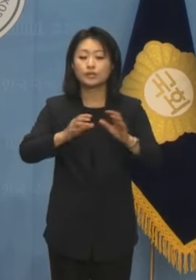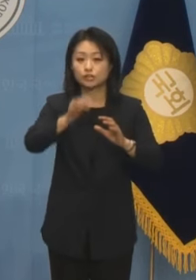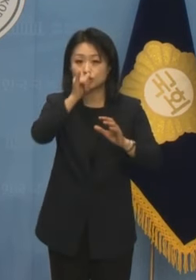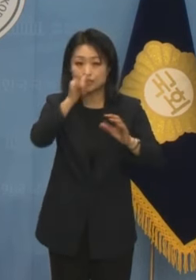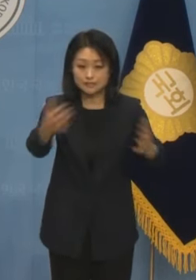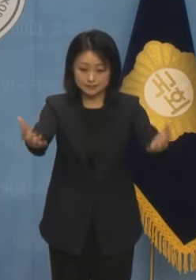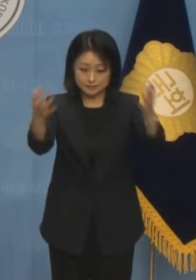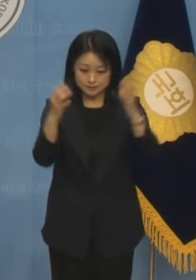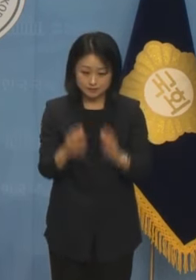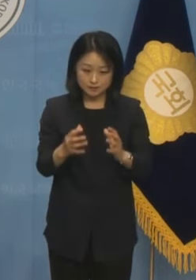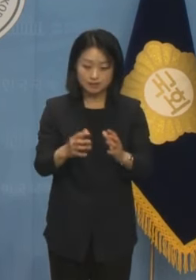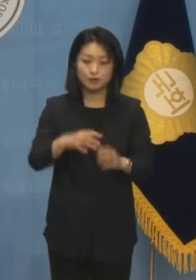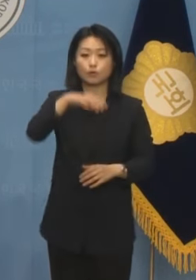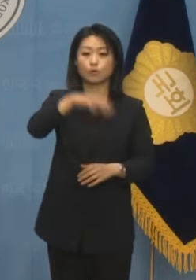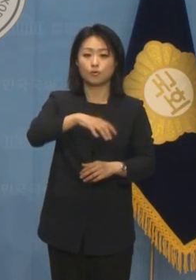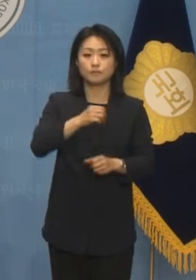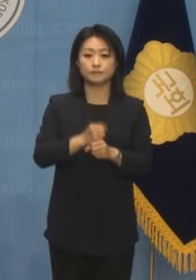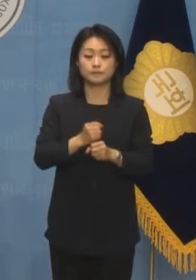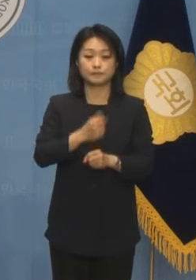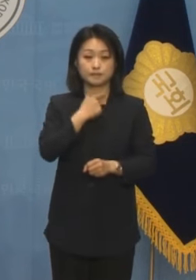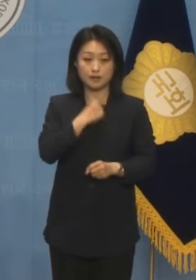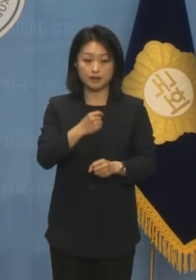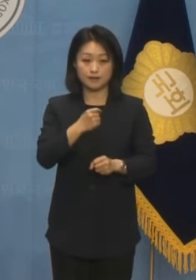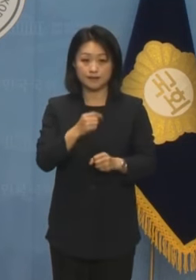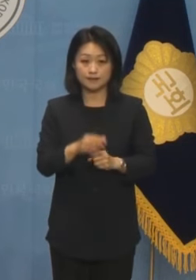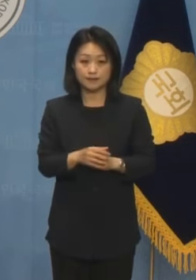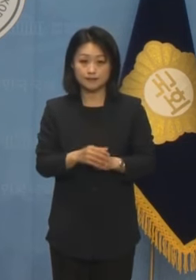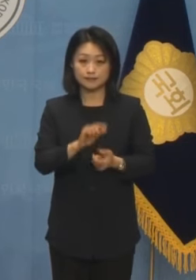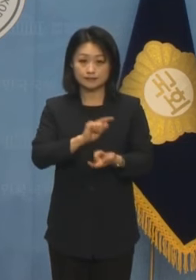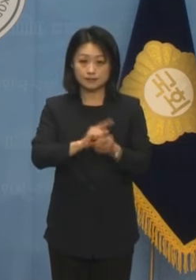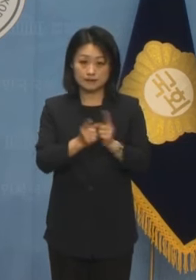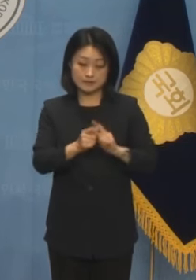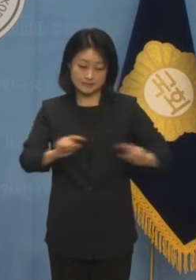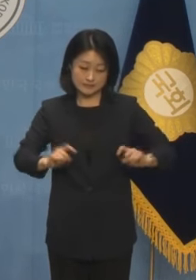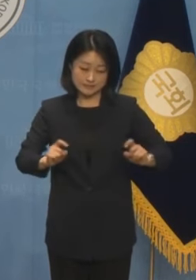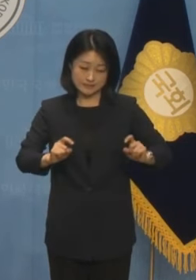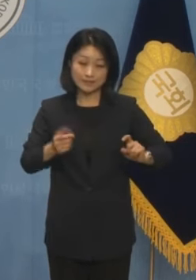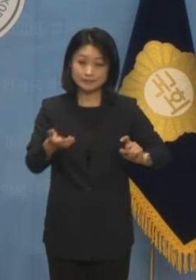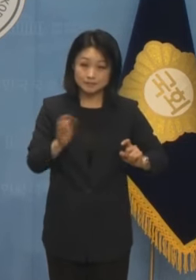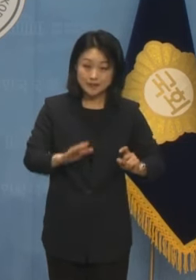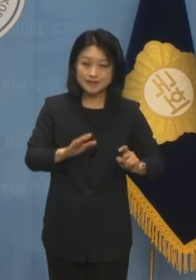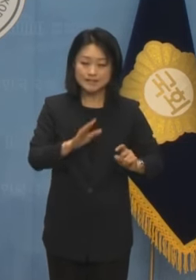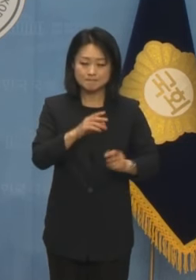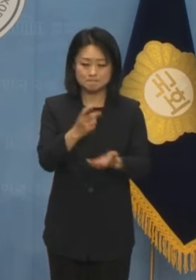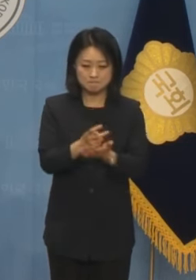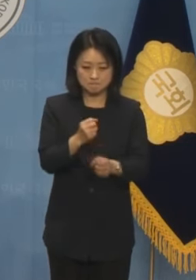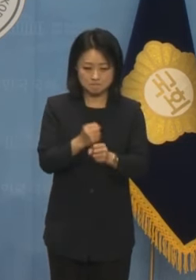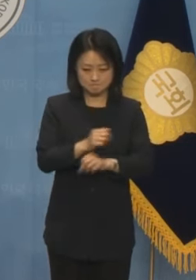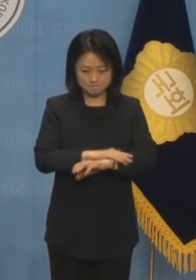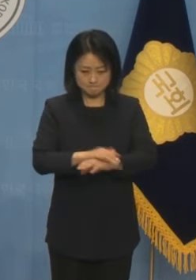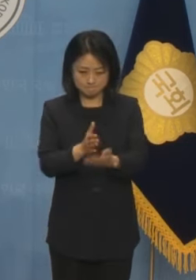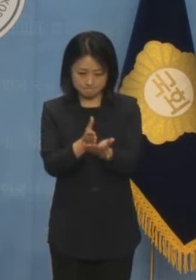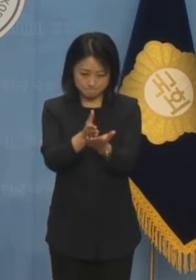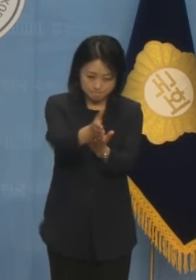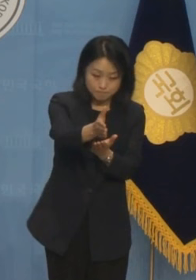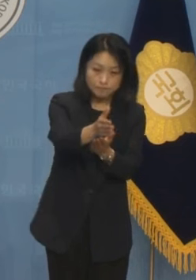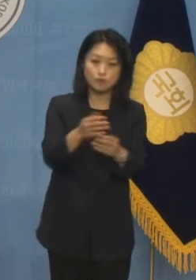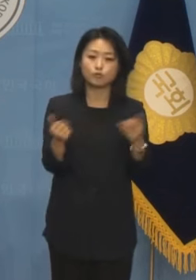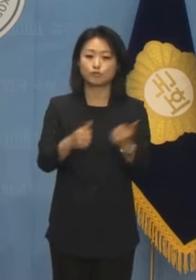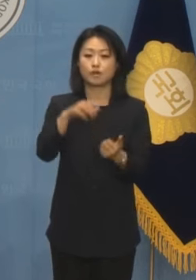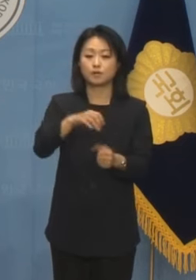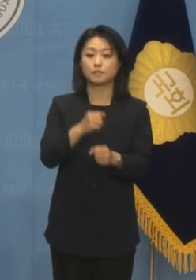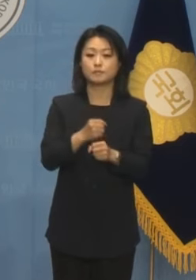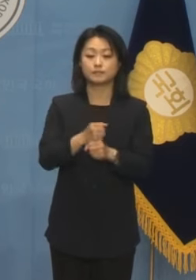장으로 변화시키겠습니다. 싸우는 속에서도 성과를 만들어내는 국회의 길을 열어가겠습니다. 그리고